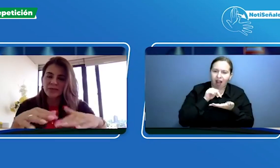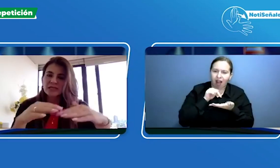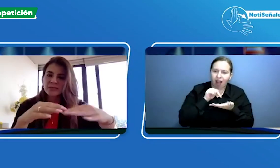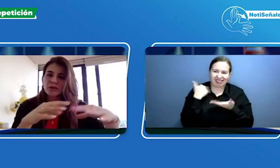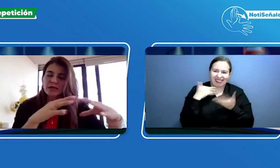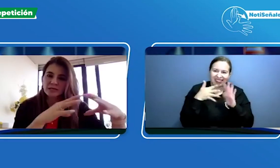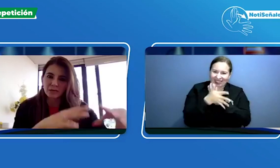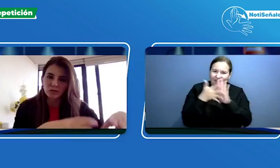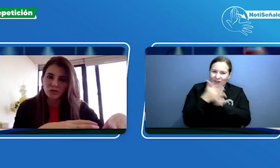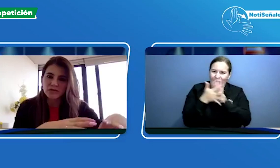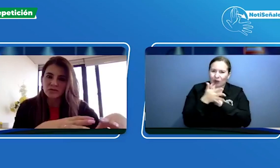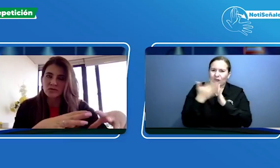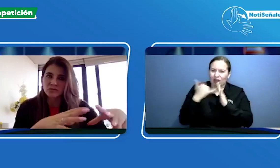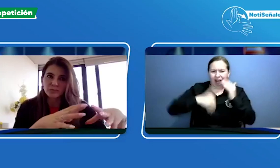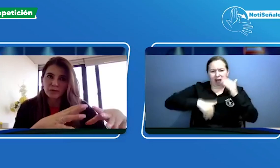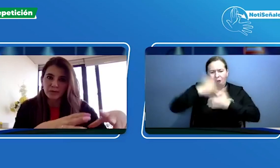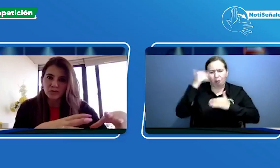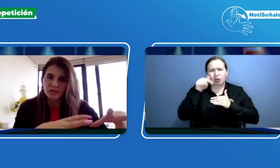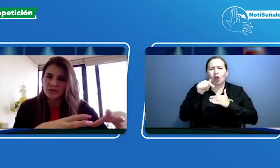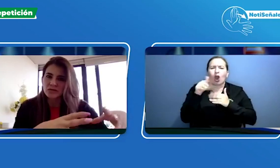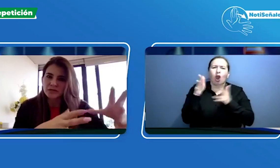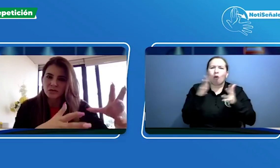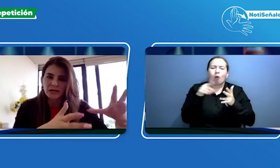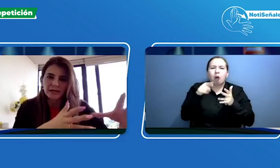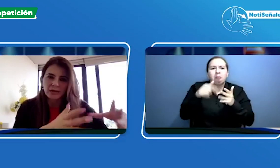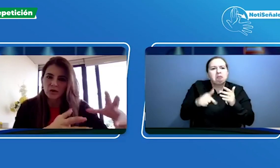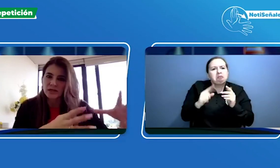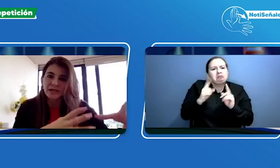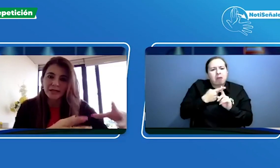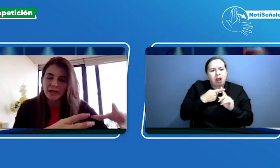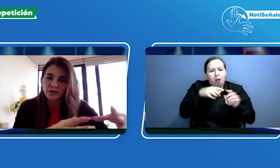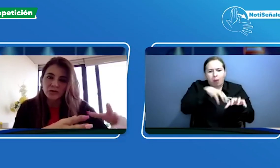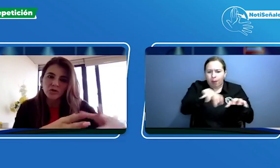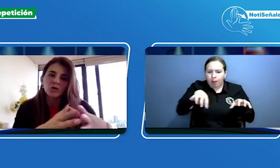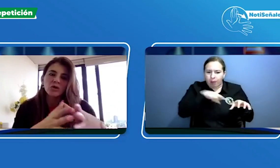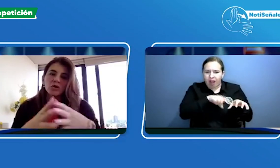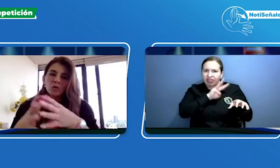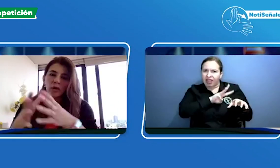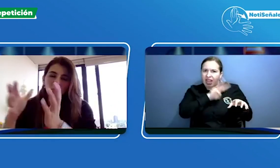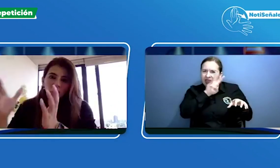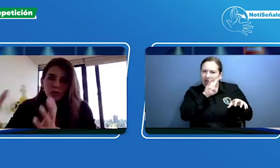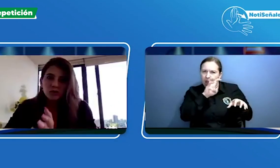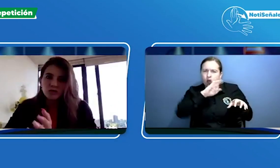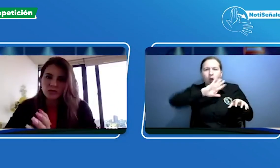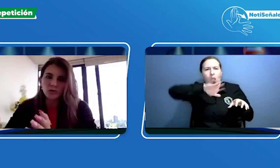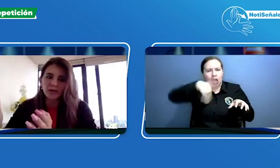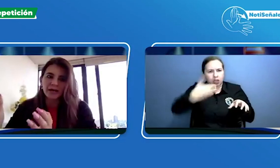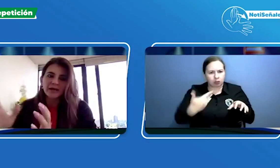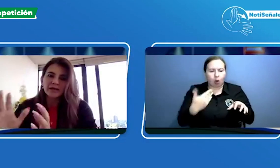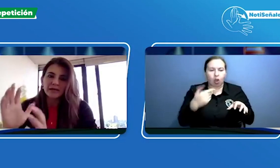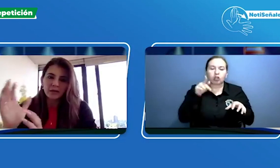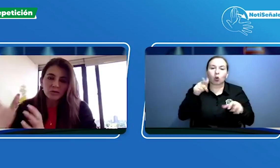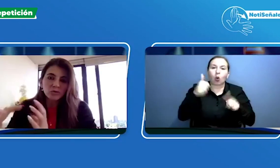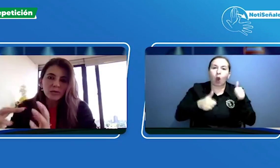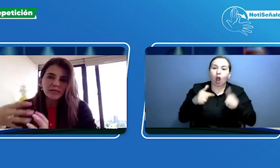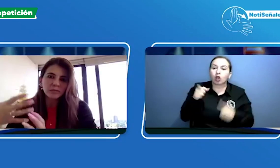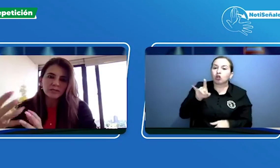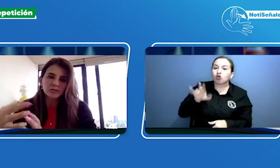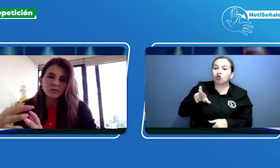principio iniciamos con estos primeros centros que son alrededor de 38 luego con los de Sura y con Sura estamos haciendo un